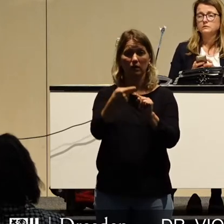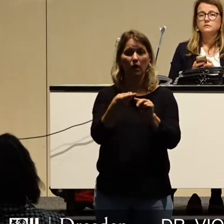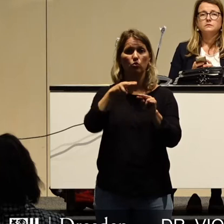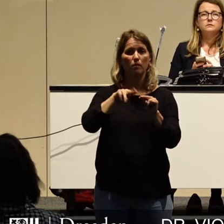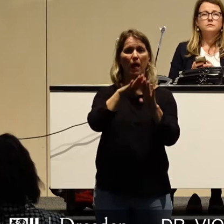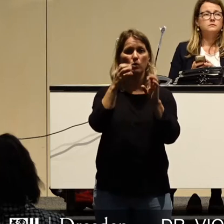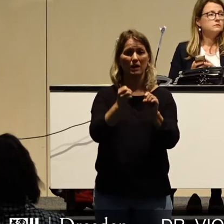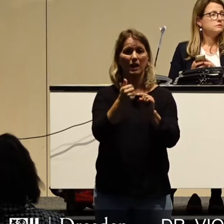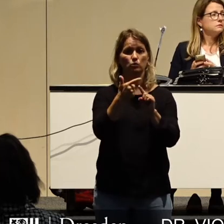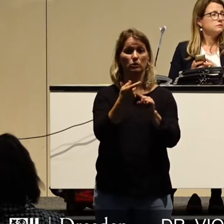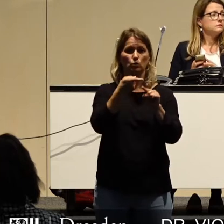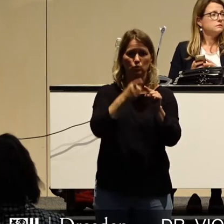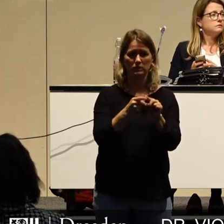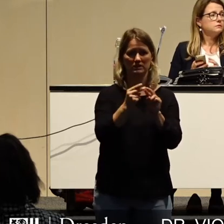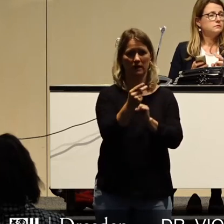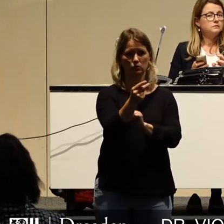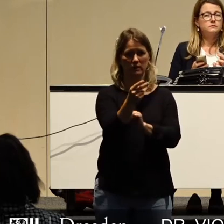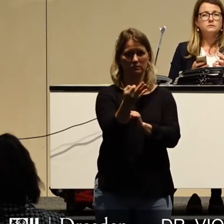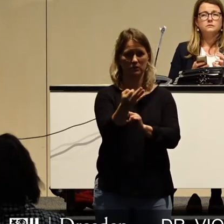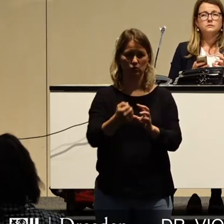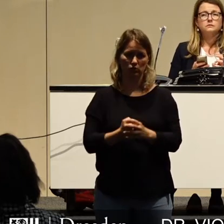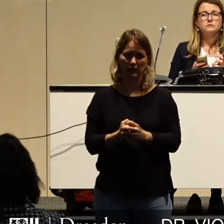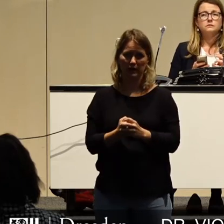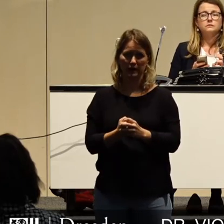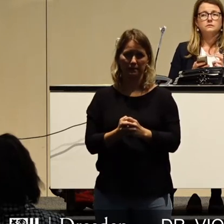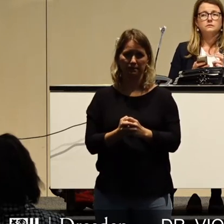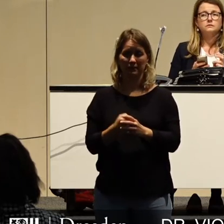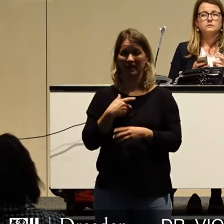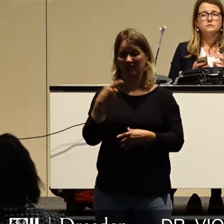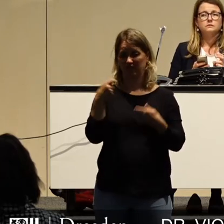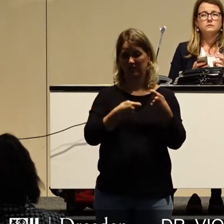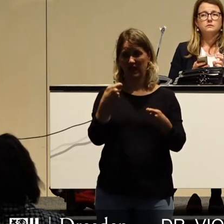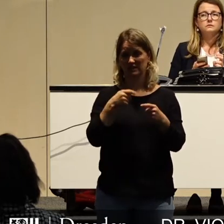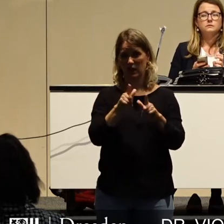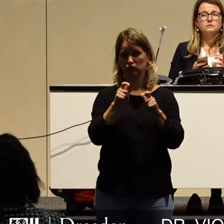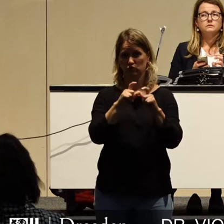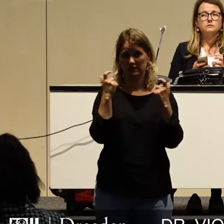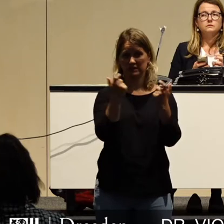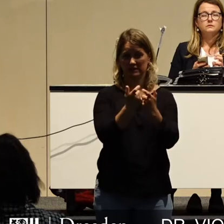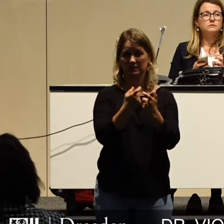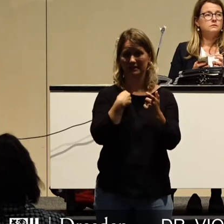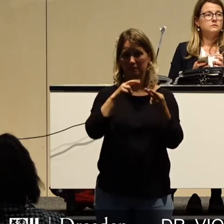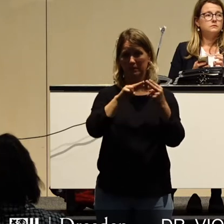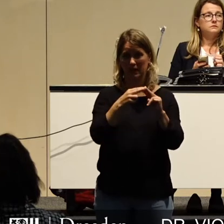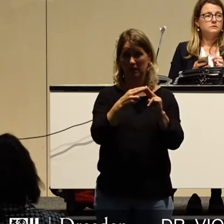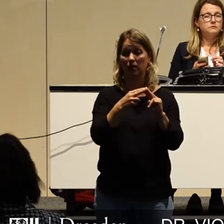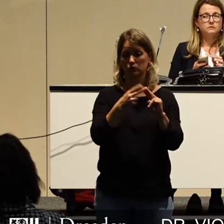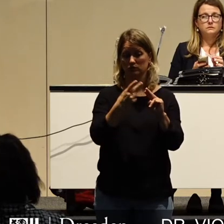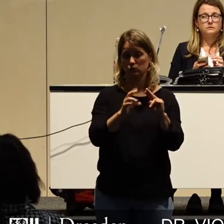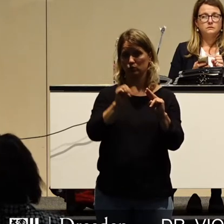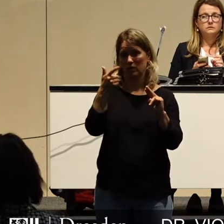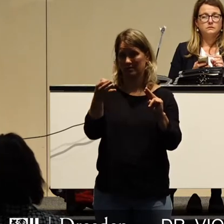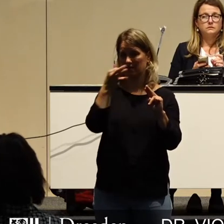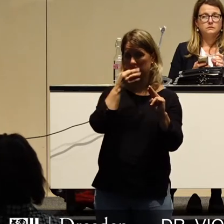2021-2022 betreffen. Wir als Mitglieder des Finanzausschusses werden als Erste aufgerufen sein, bei der